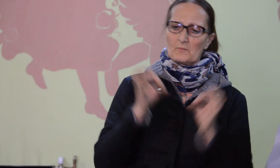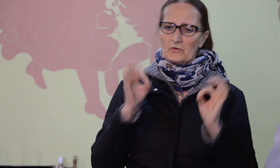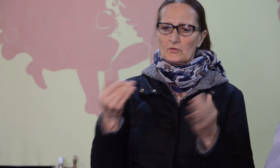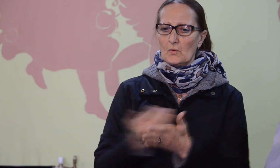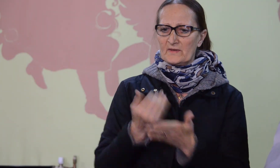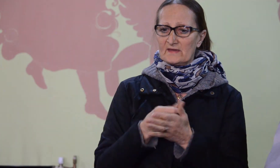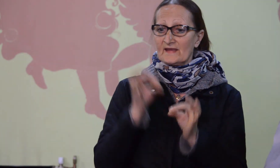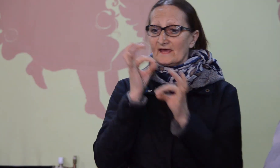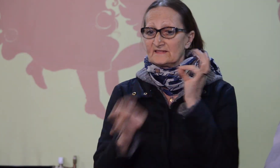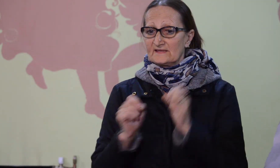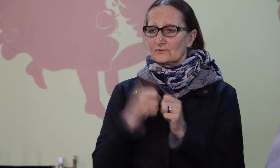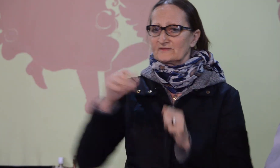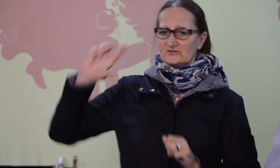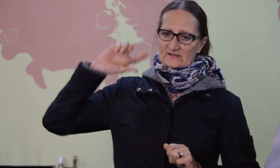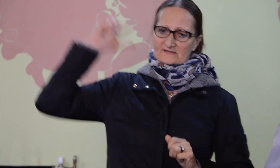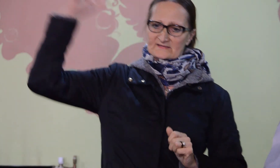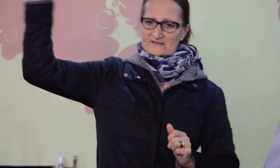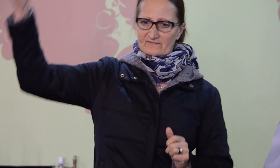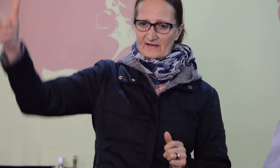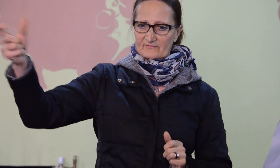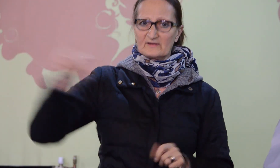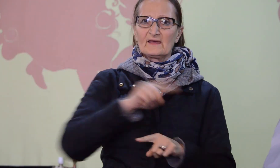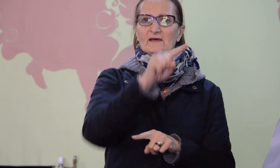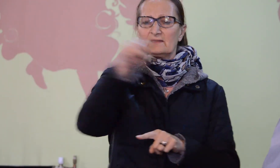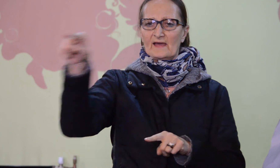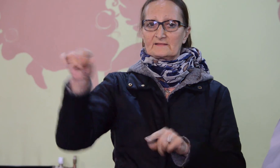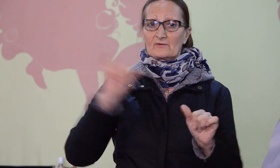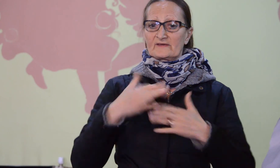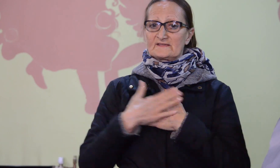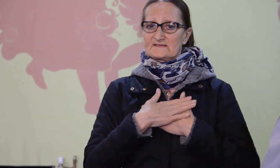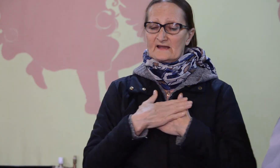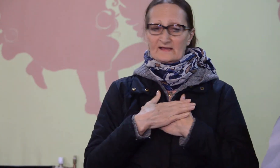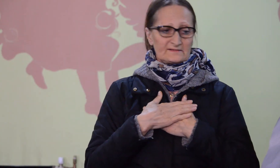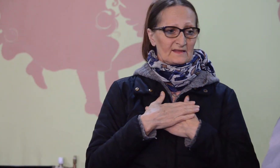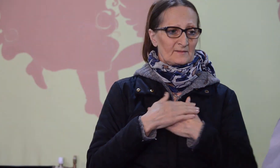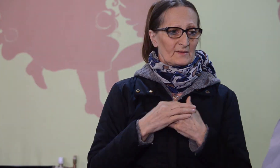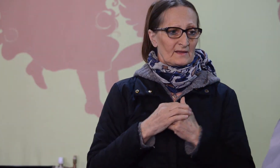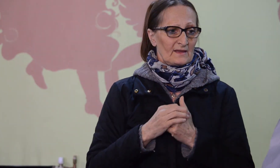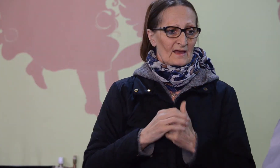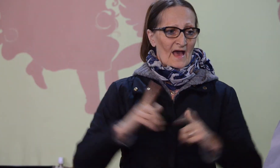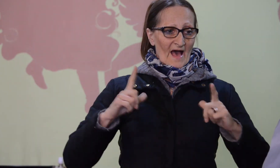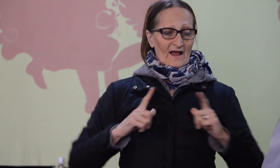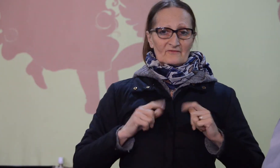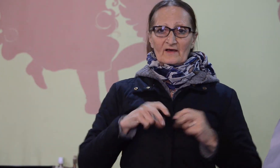titkot és szivárványt nektek, kiket szerettem, állván, tátok szemmel, csodára várván.